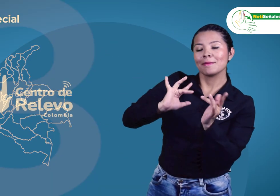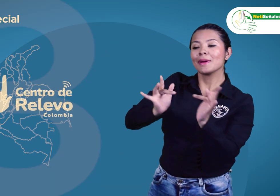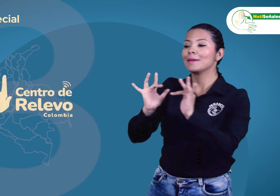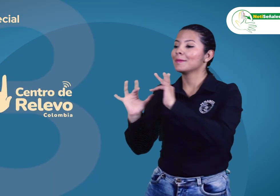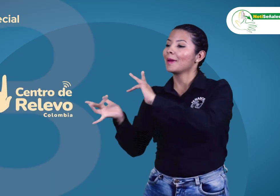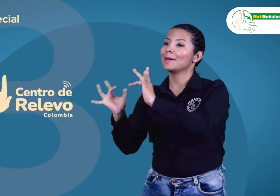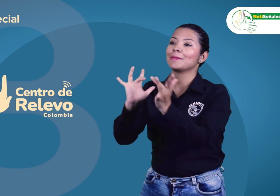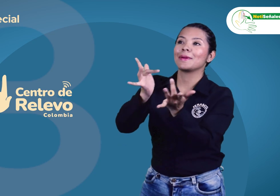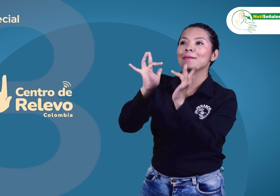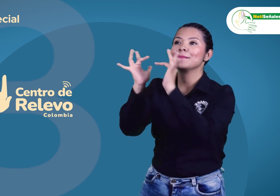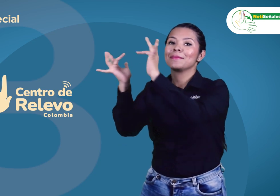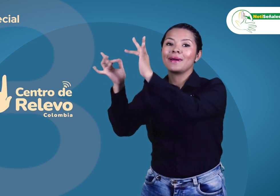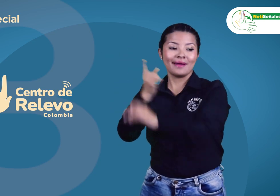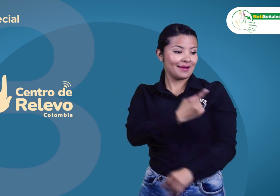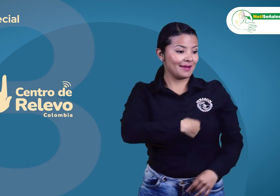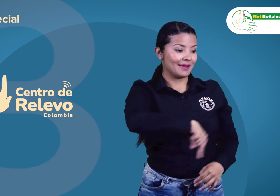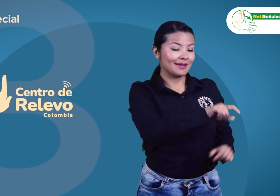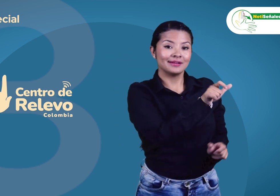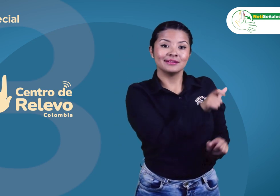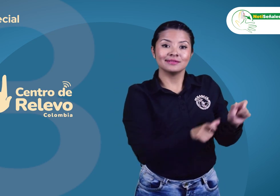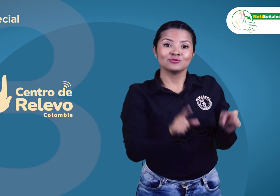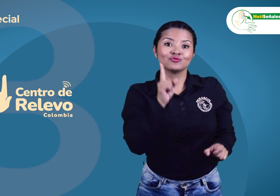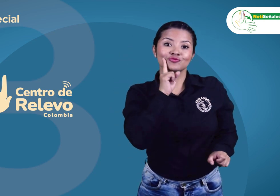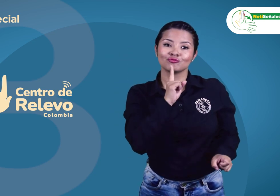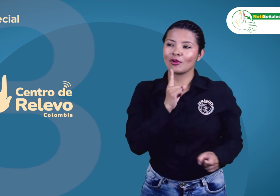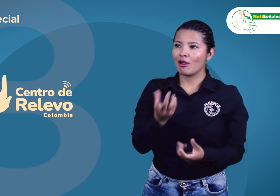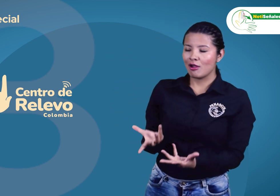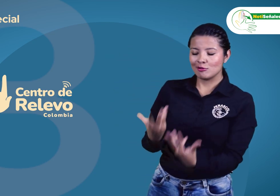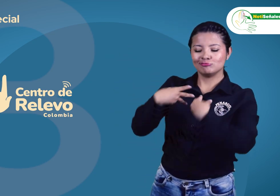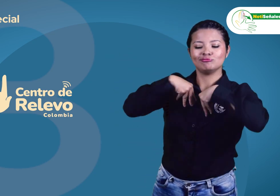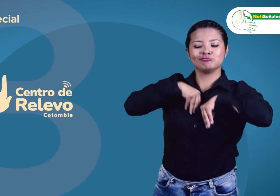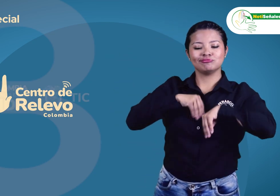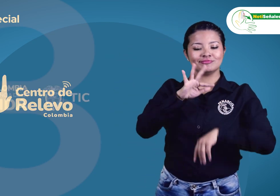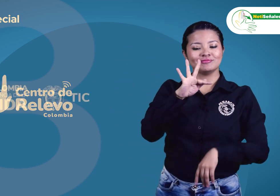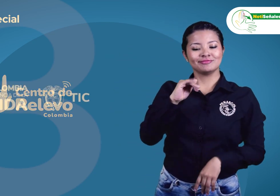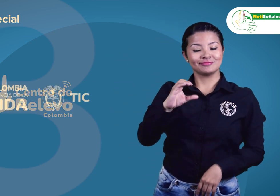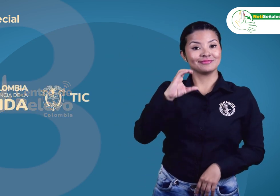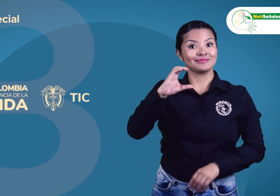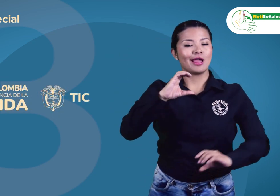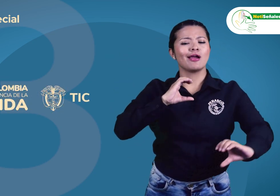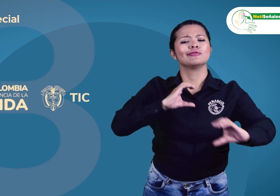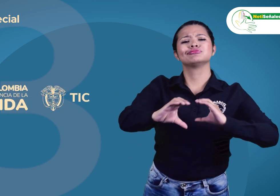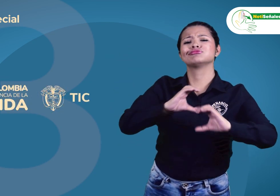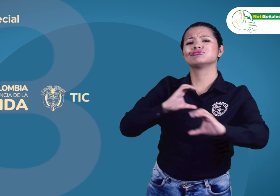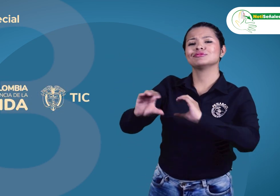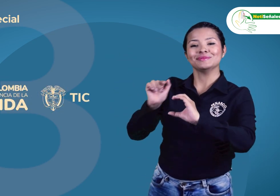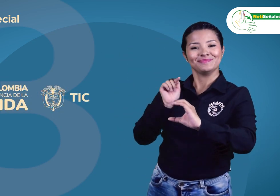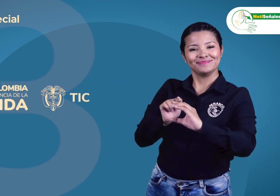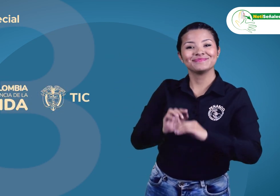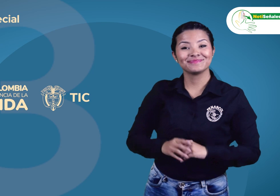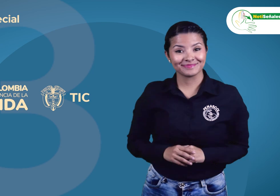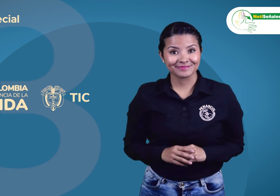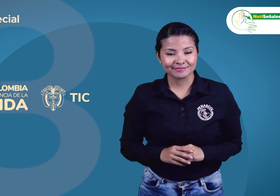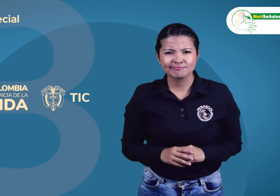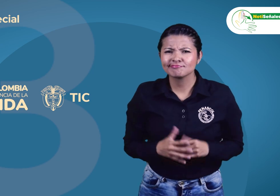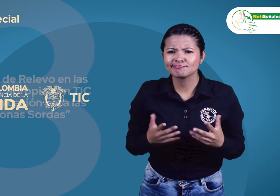estuvimos realizando el taller centro de relevo en las regiones apropiación tic y comunicación para las personas